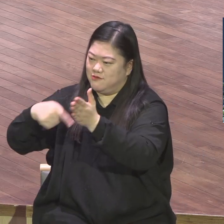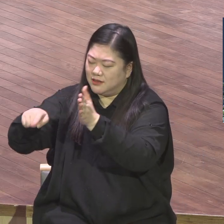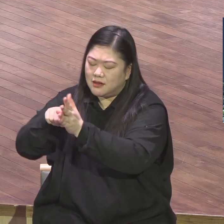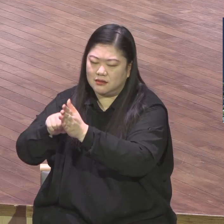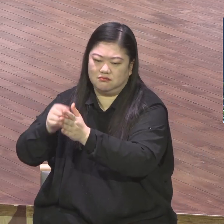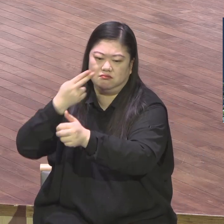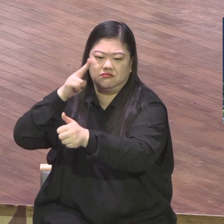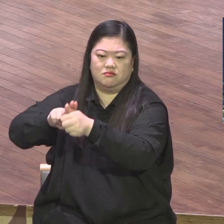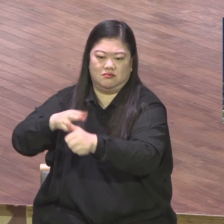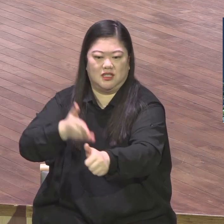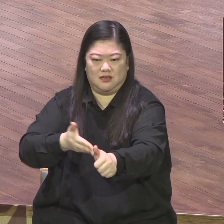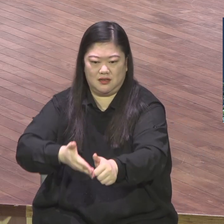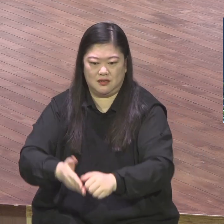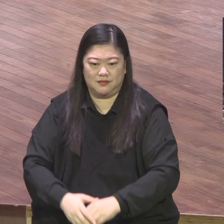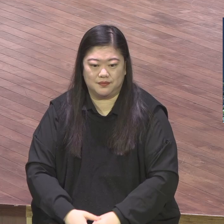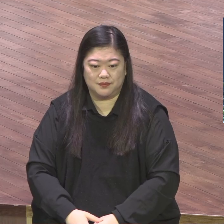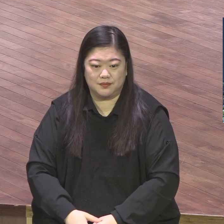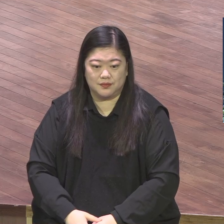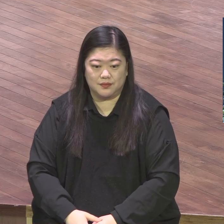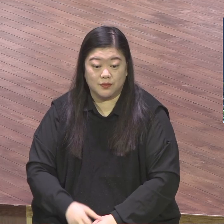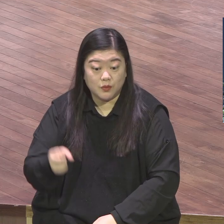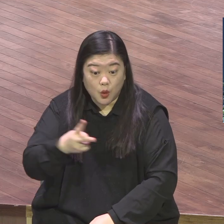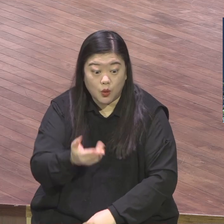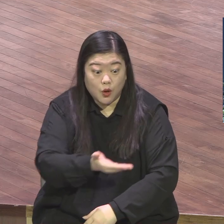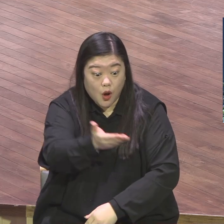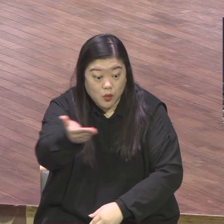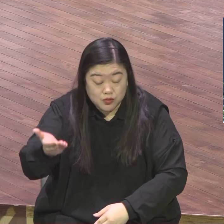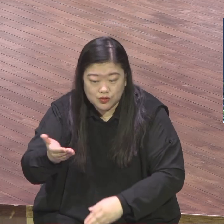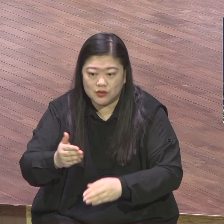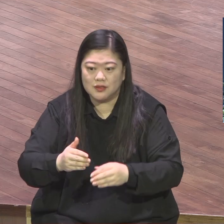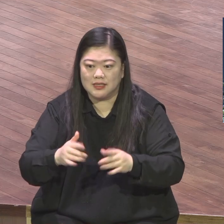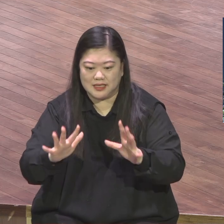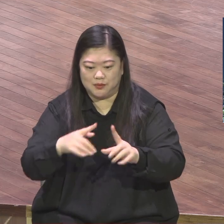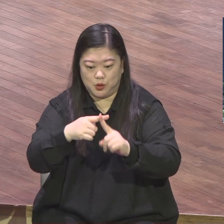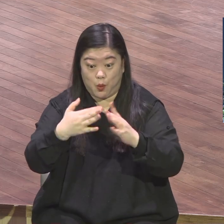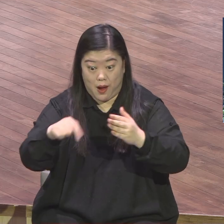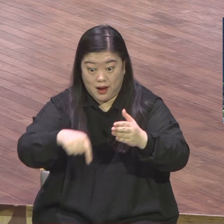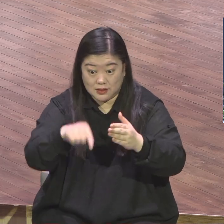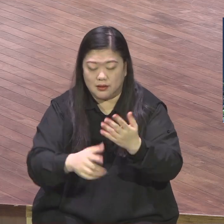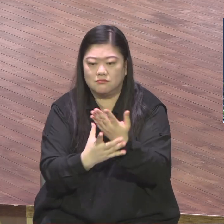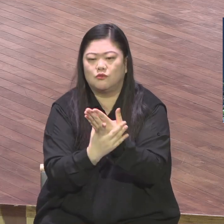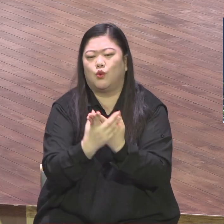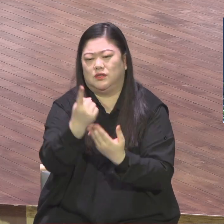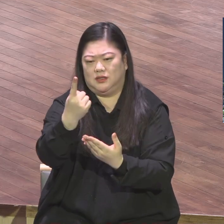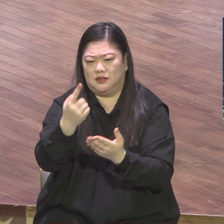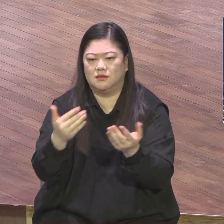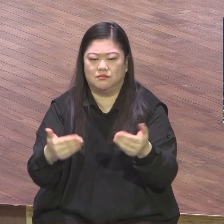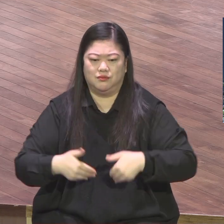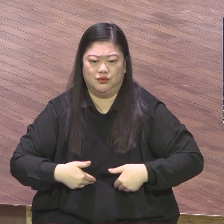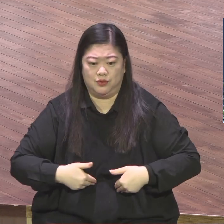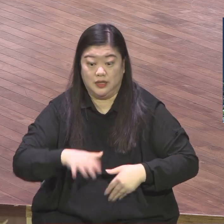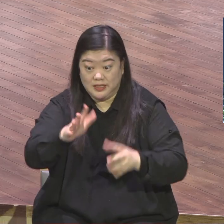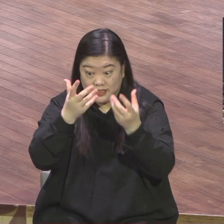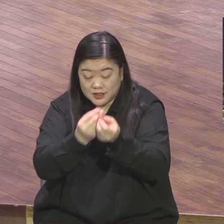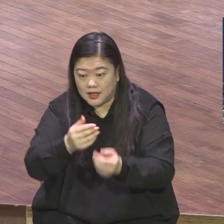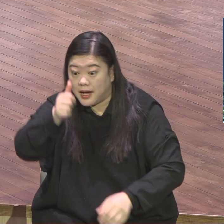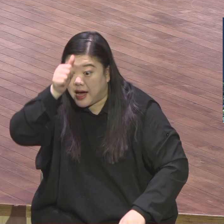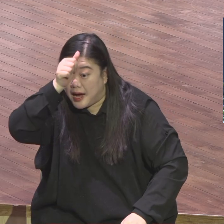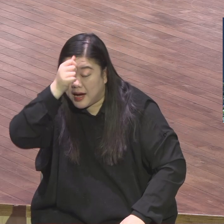것은 원뉴스입니다 원뉴스 이 사단은 원뉴스 되지 못하게 해요 하나님과 아단과의 관리에서 깨뿌렸습니다 계속 원뉴스 못하게